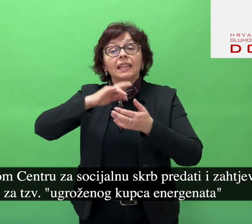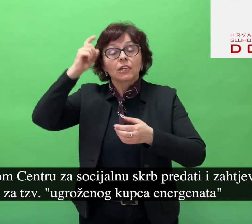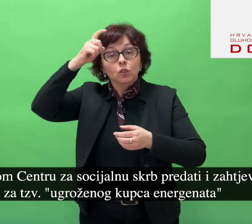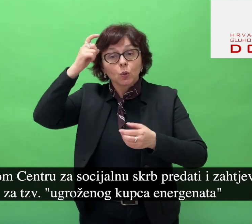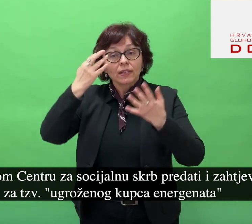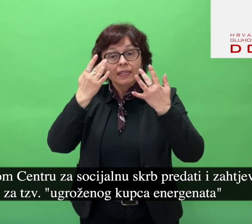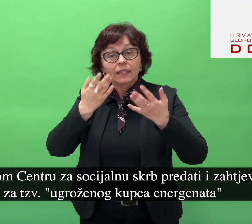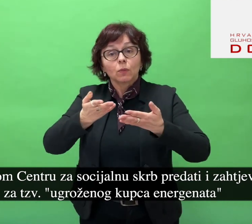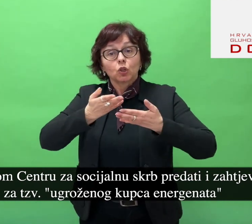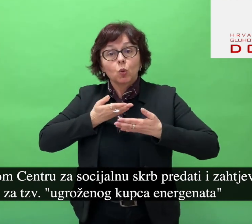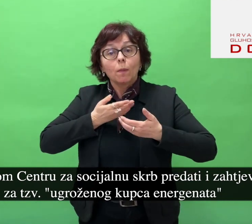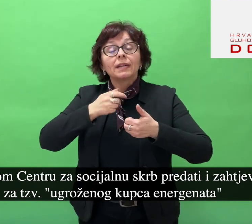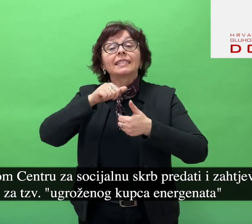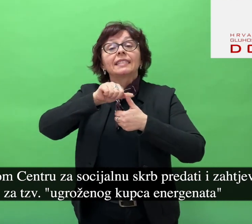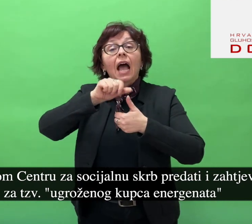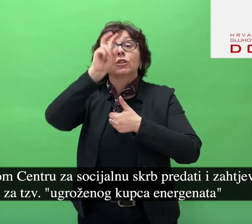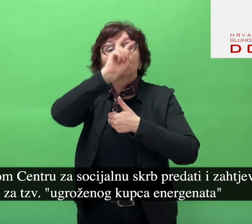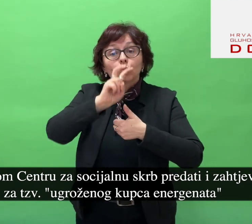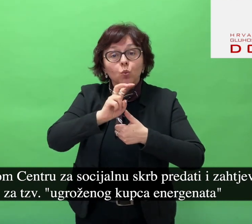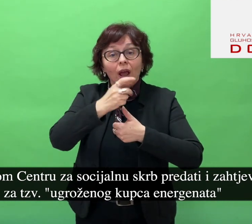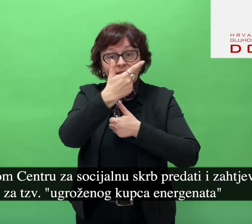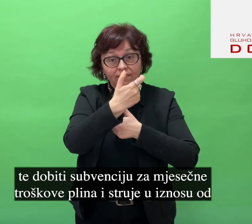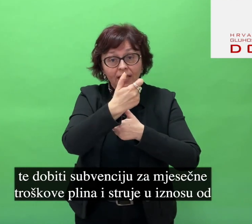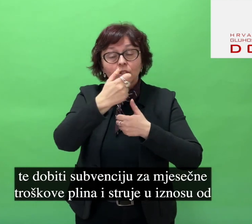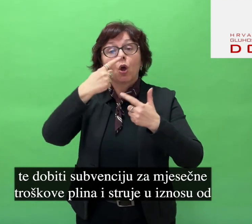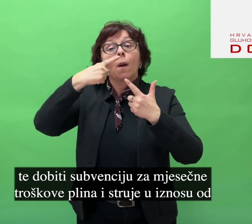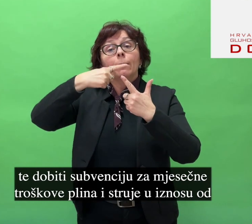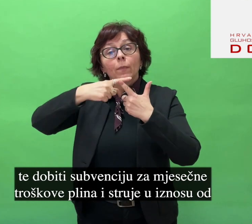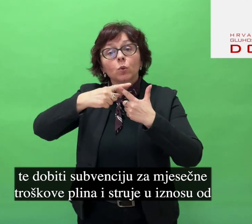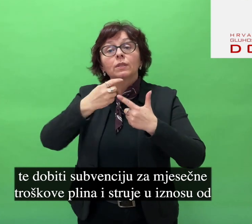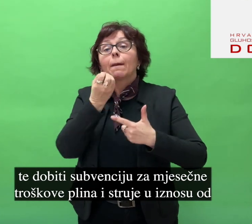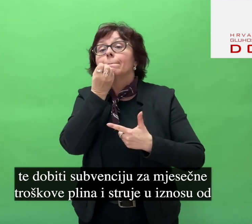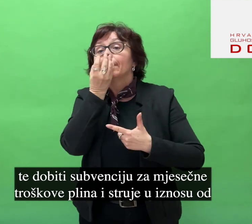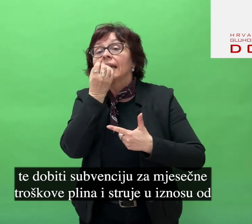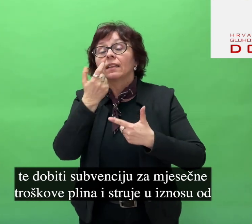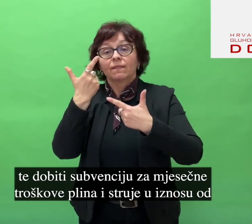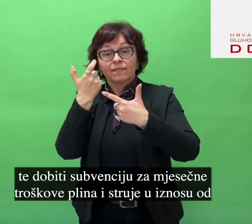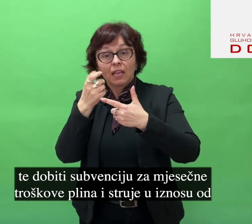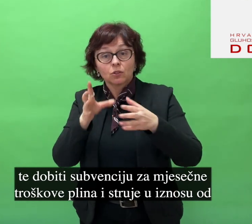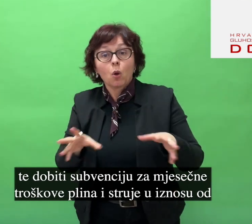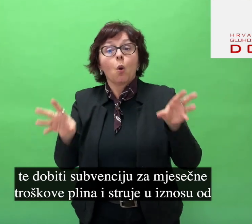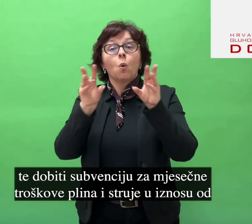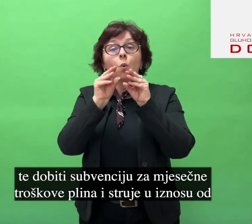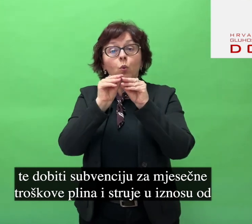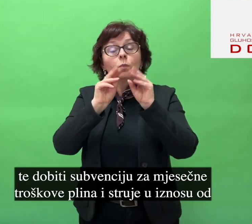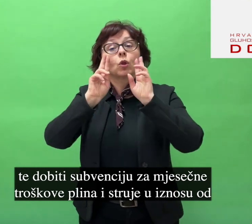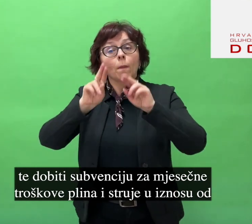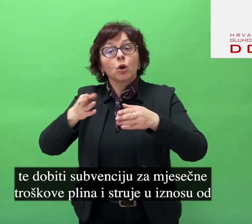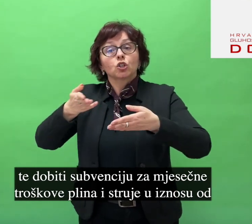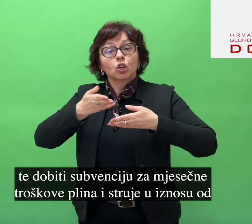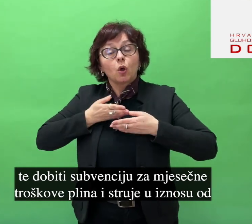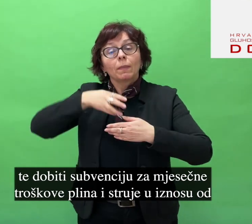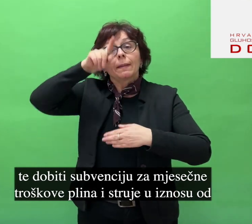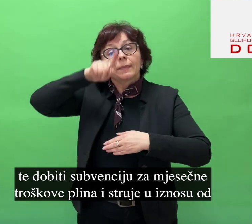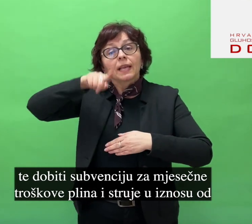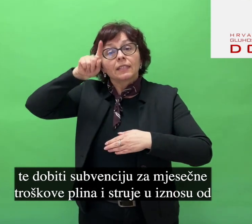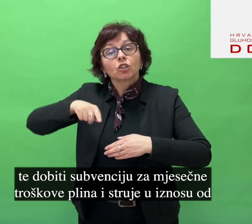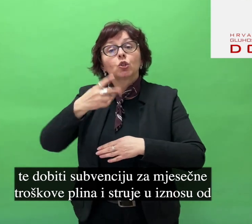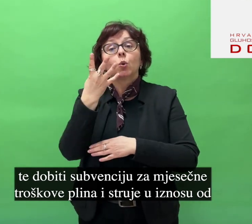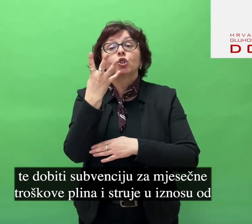za tzv. groženog kupca energenata, te dobiti subvenciju za mjesečne troškove plina i struje